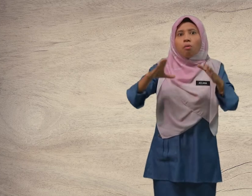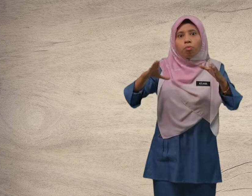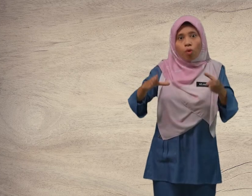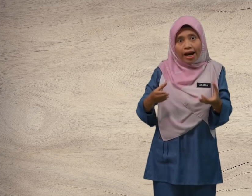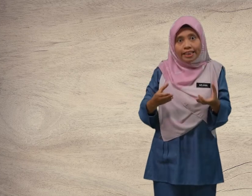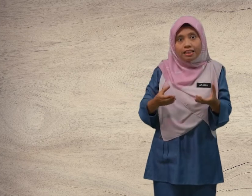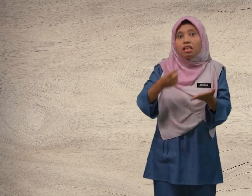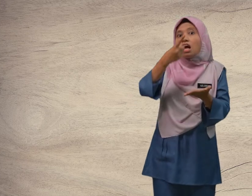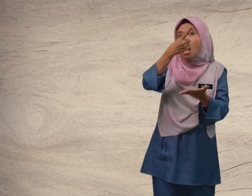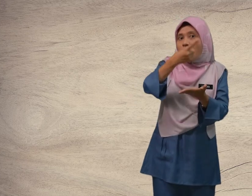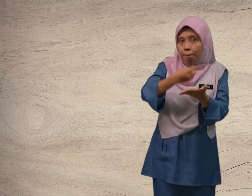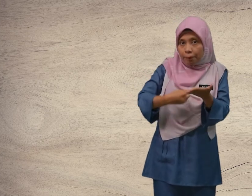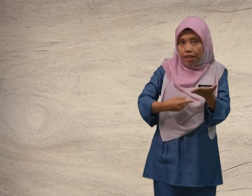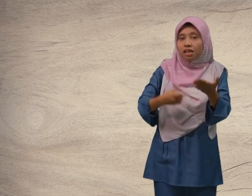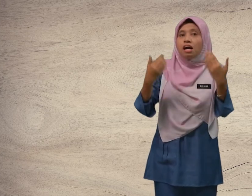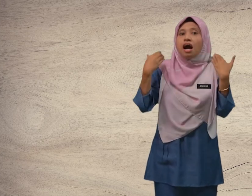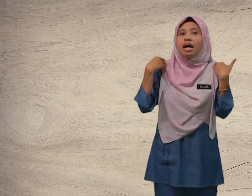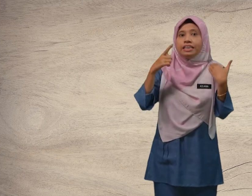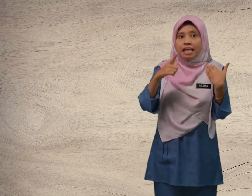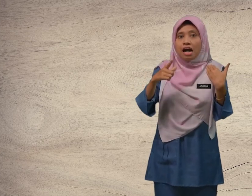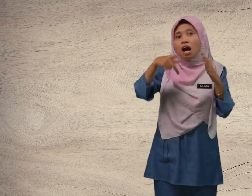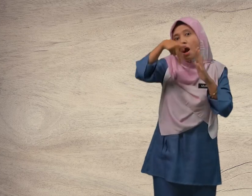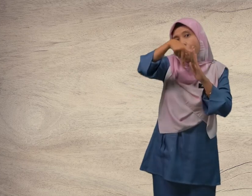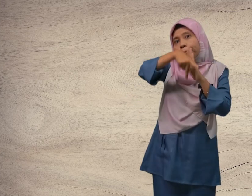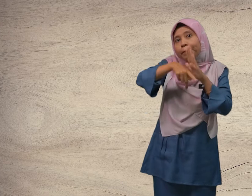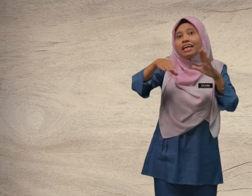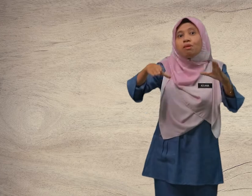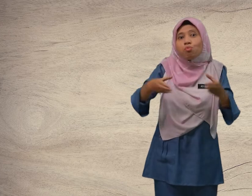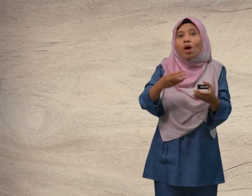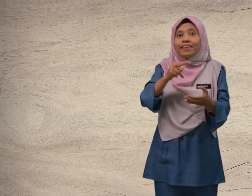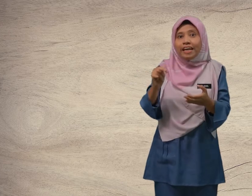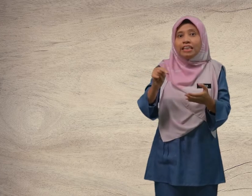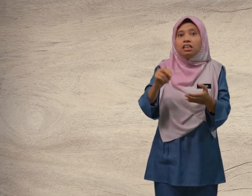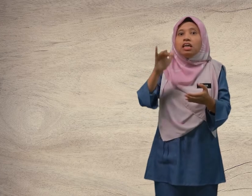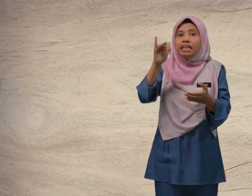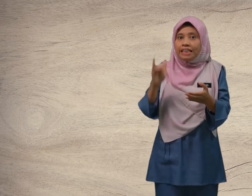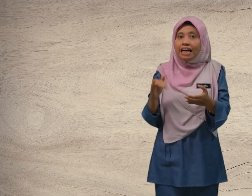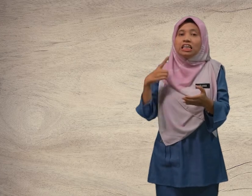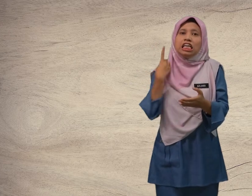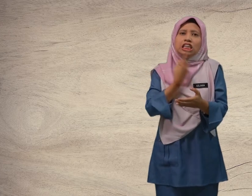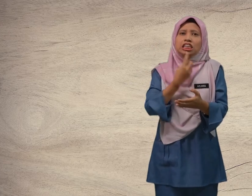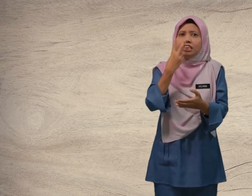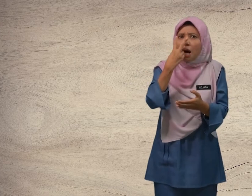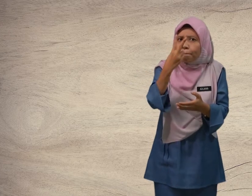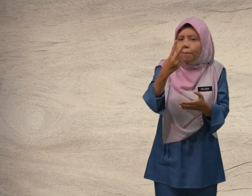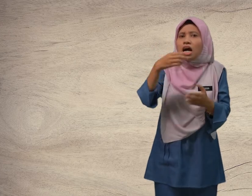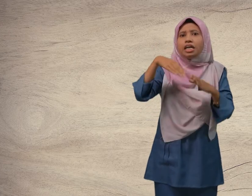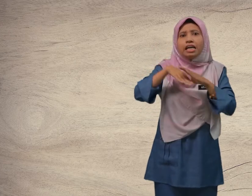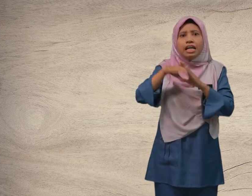Buat apa adalah perbuatan yang kita nampak dalam